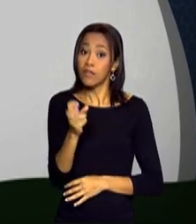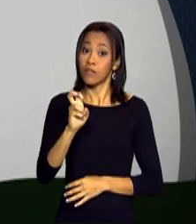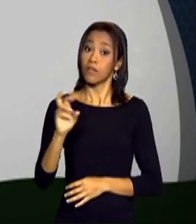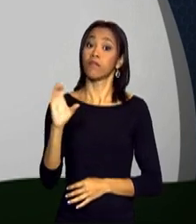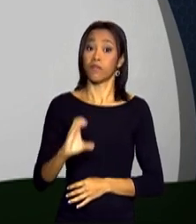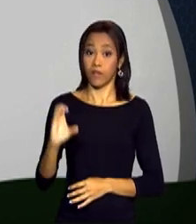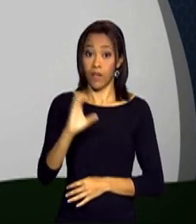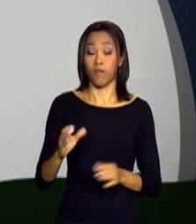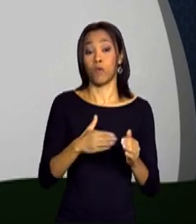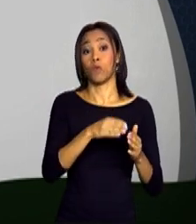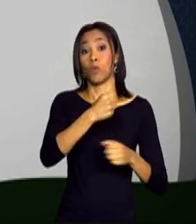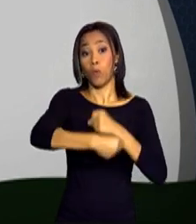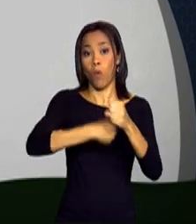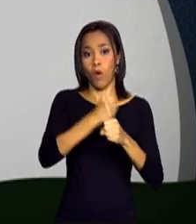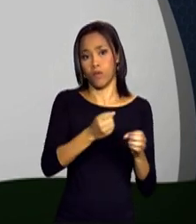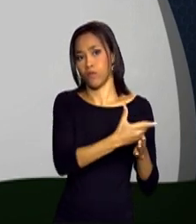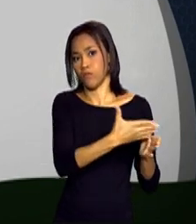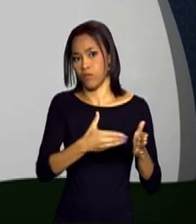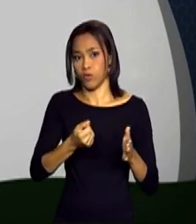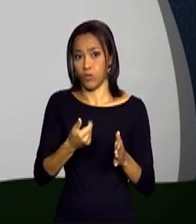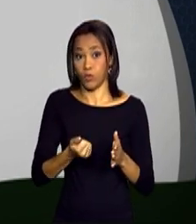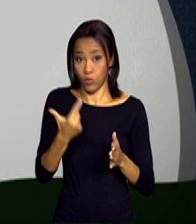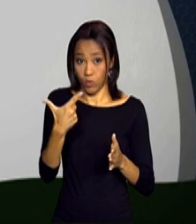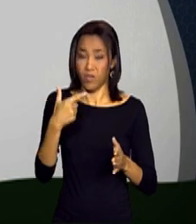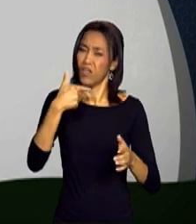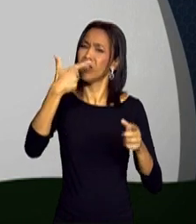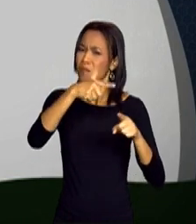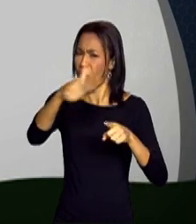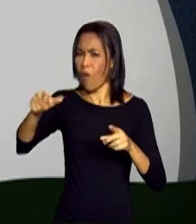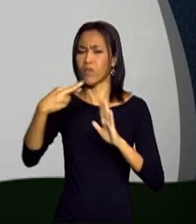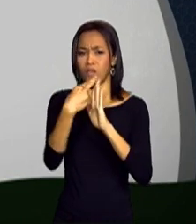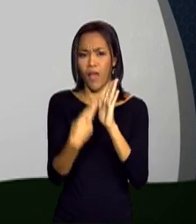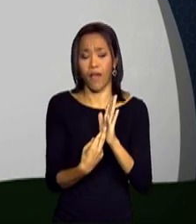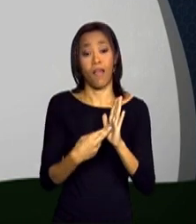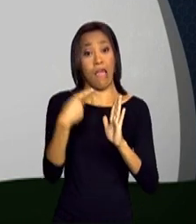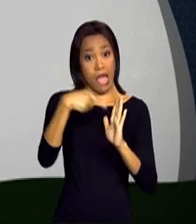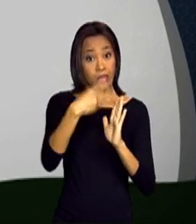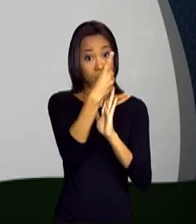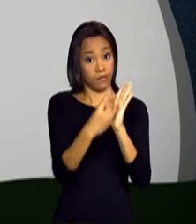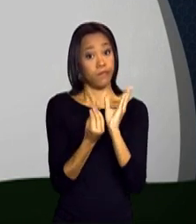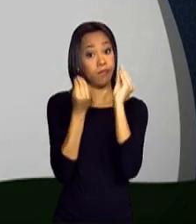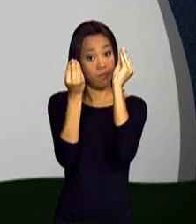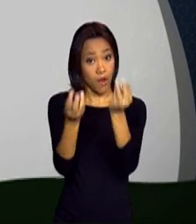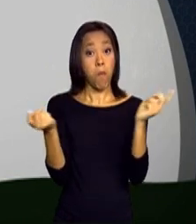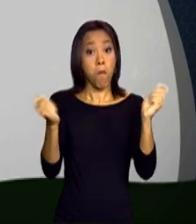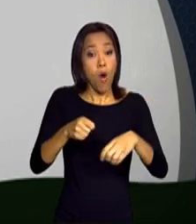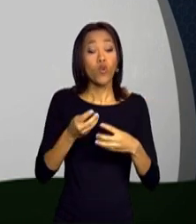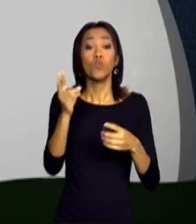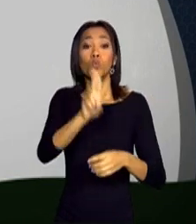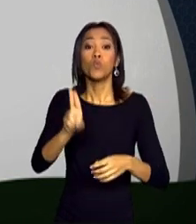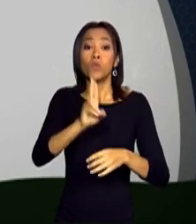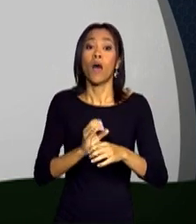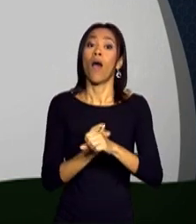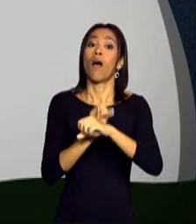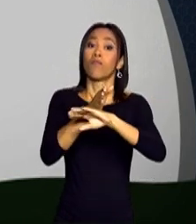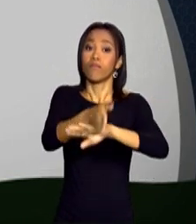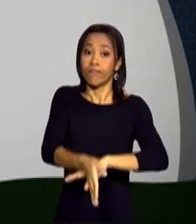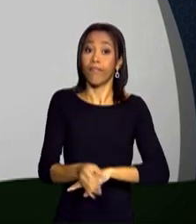2012, dentre outros critérios. A entrega pode ser feita por meio da internet, através do programa de transmissão